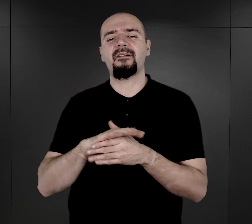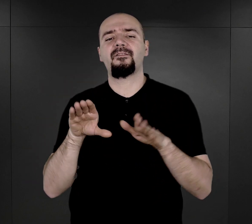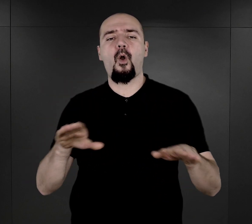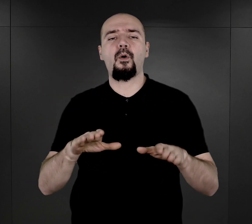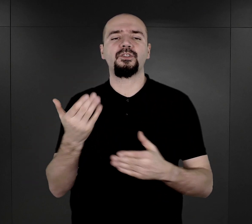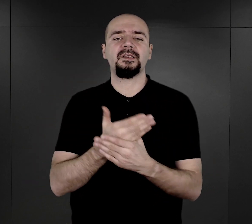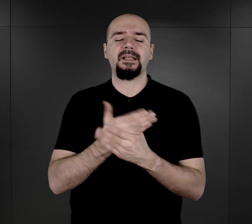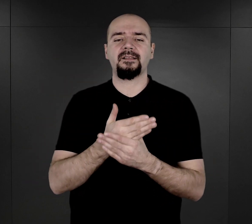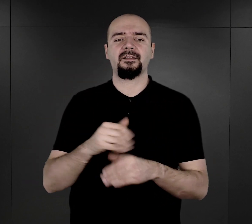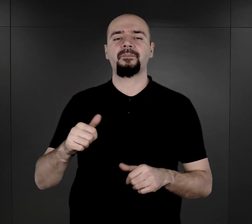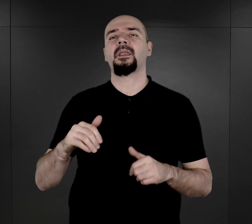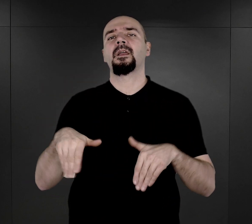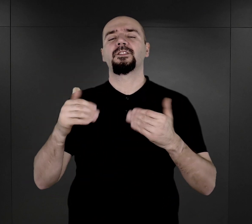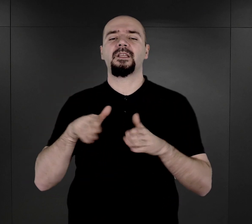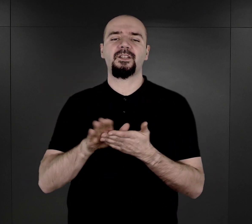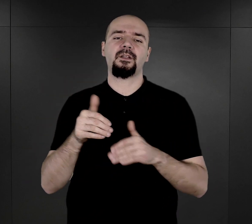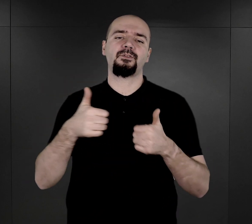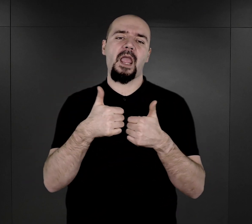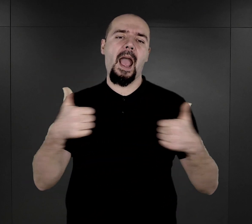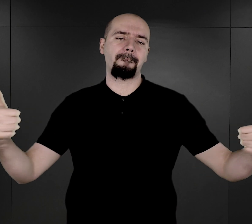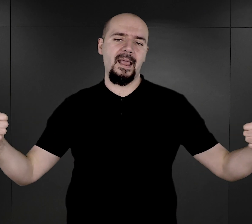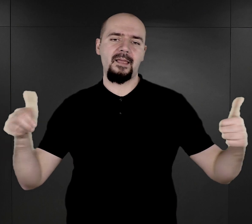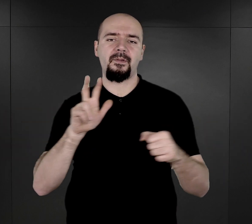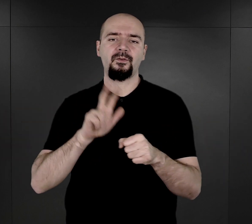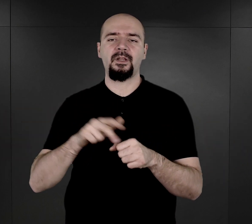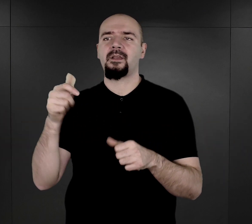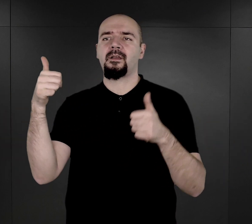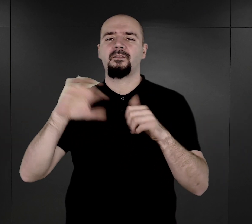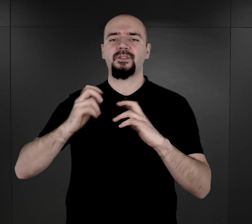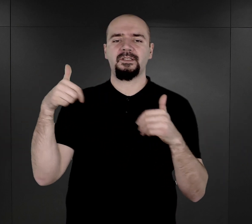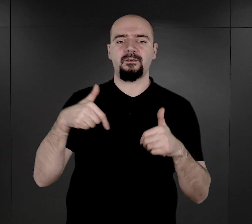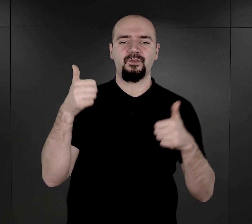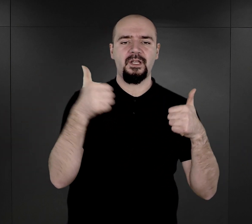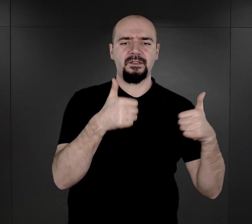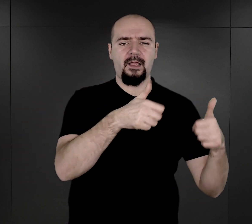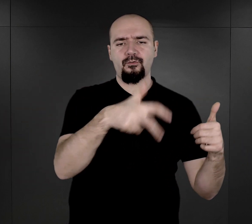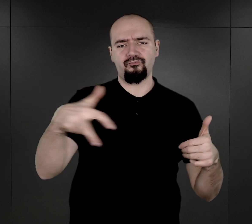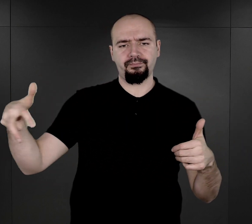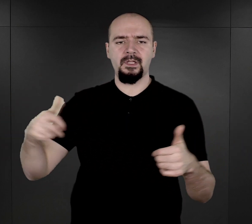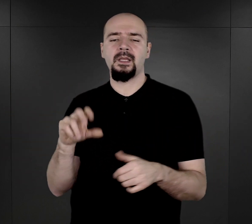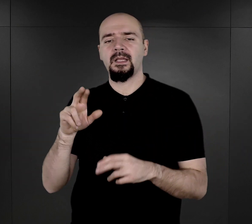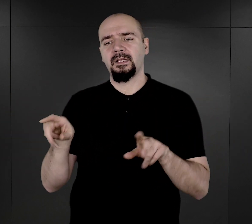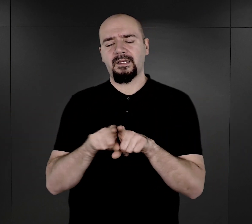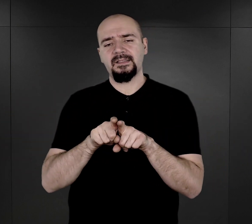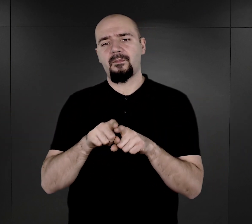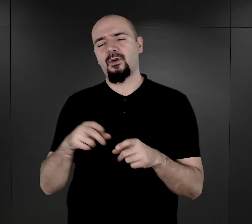zaczynał się apelem, podczas którego wszyscy musieli stanąć do przeliczenia. Również więźniowie